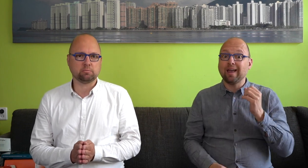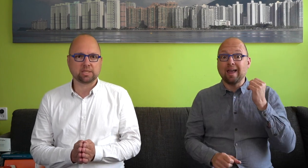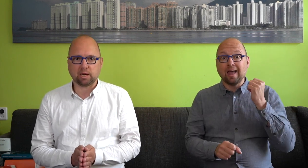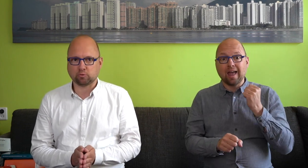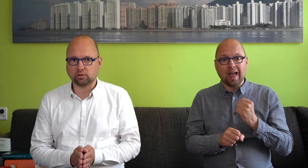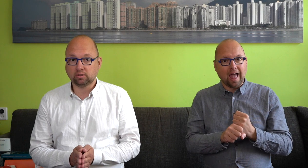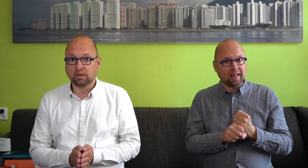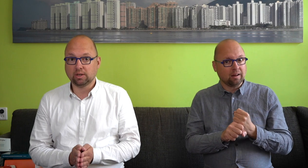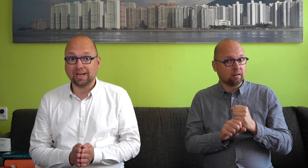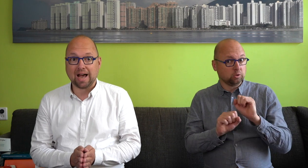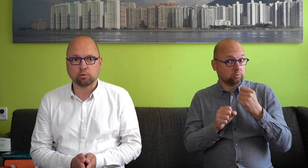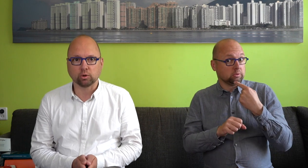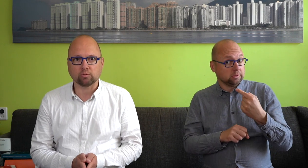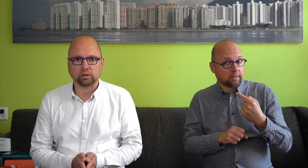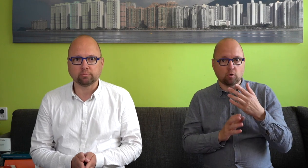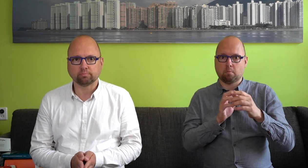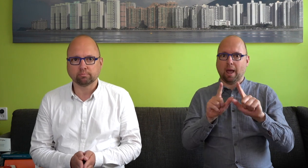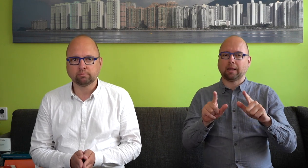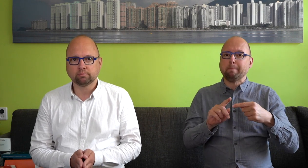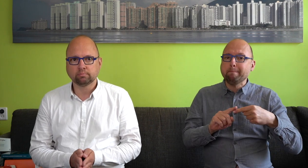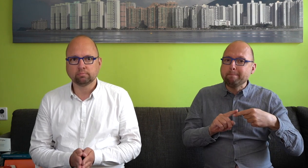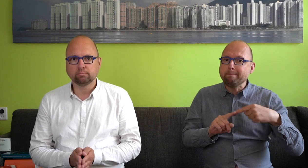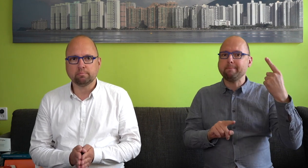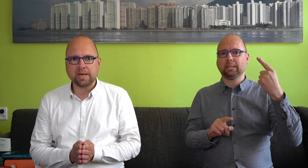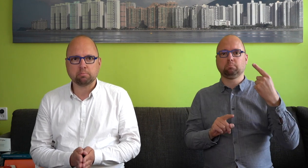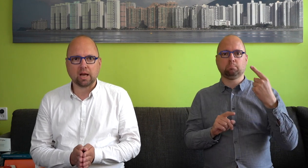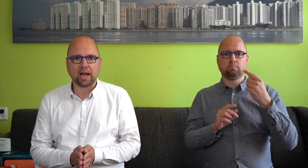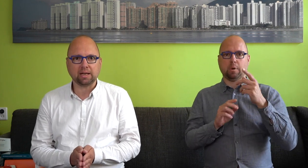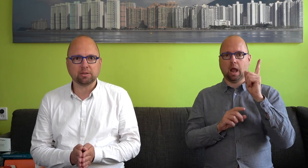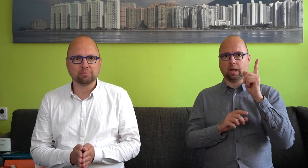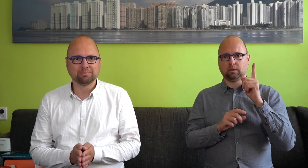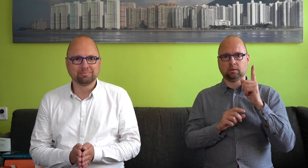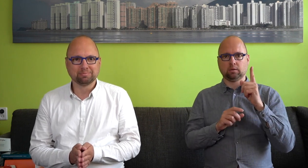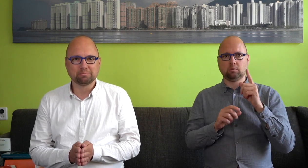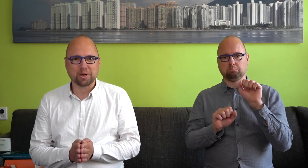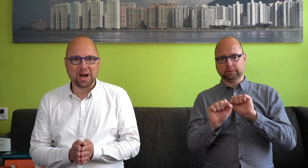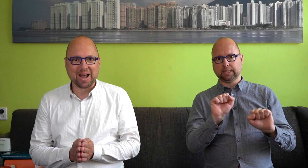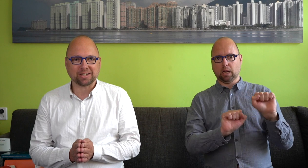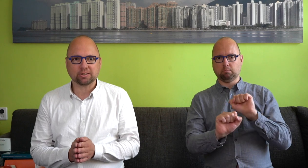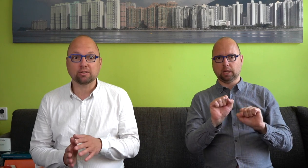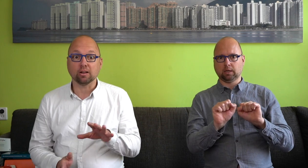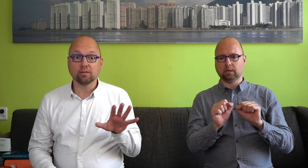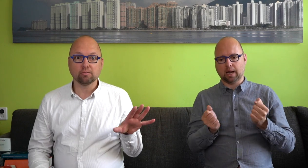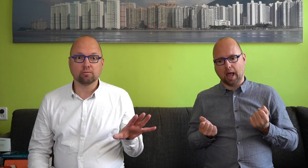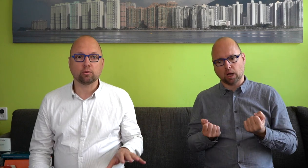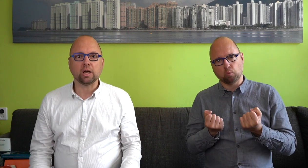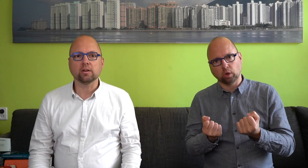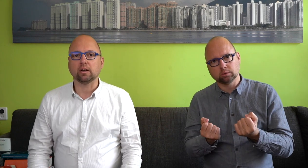die beschermd wordt en aangemoedigd wordt. Meer belangrijk, belangrijker dan voor die andere